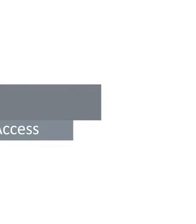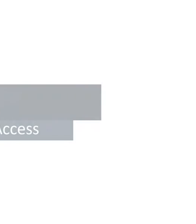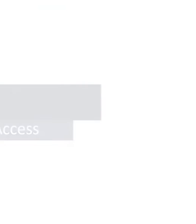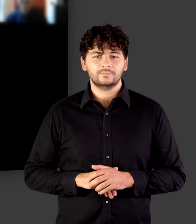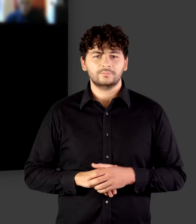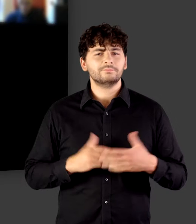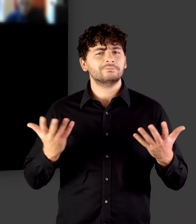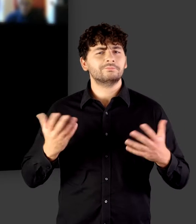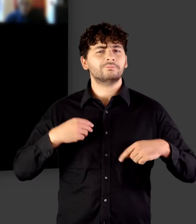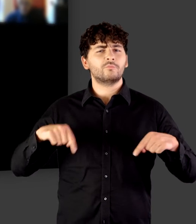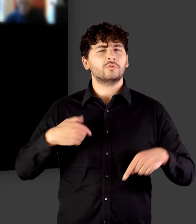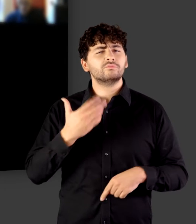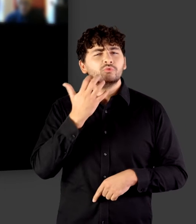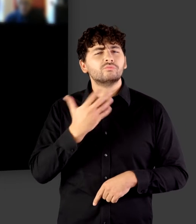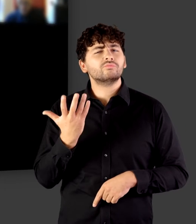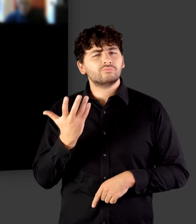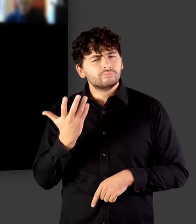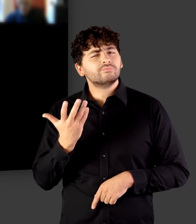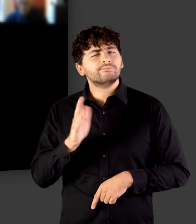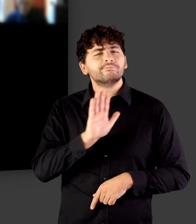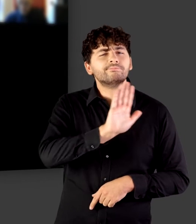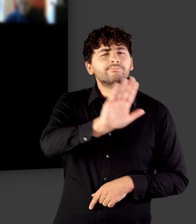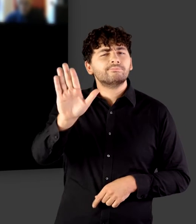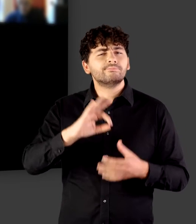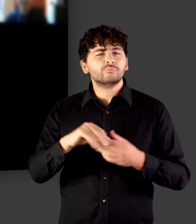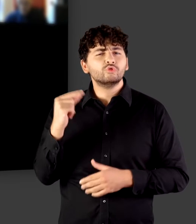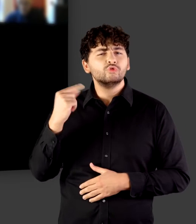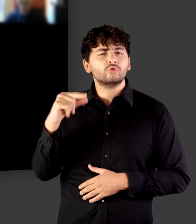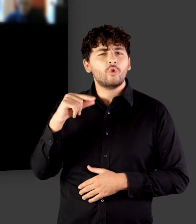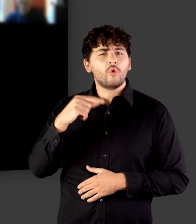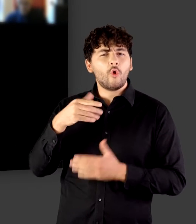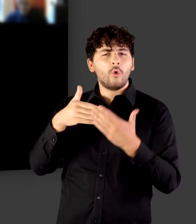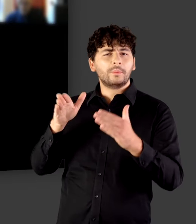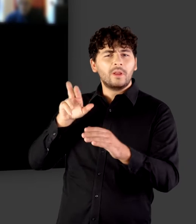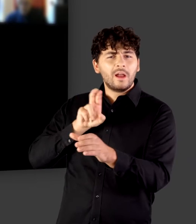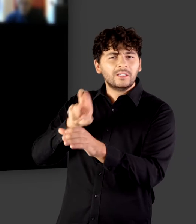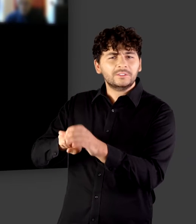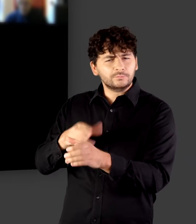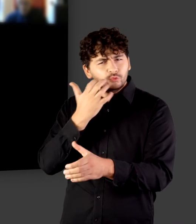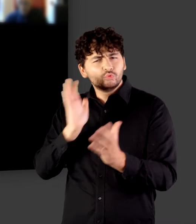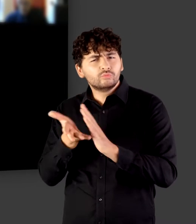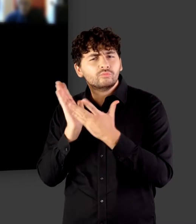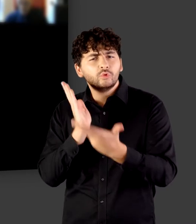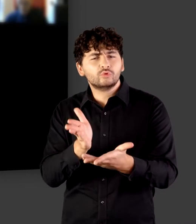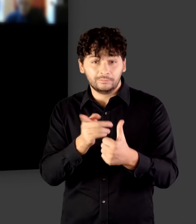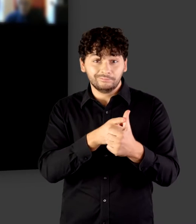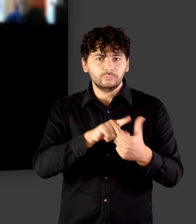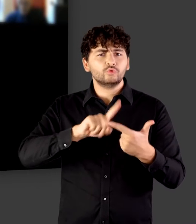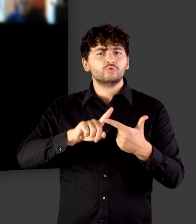Heute möchte ich Ihnen den Green Open Access vorstellen und auch vor allem, was die SUP Ihnen